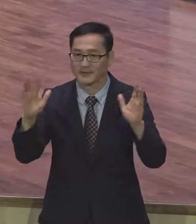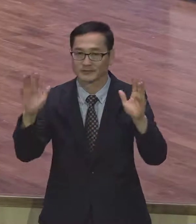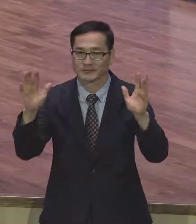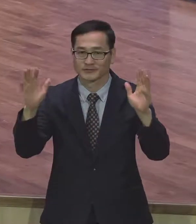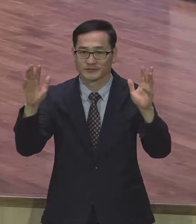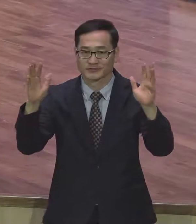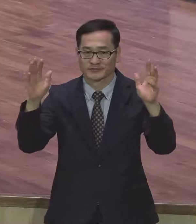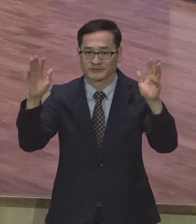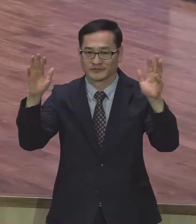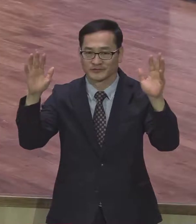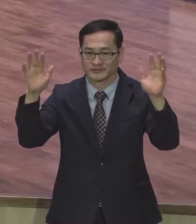환영합시다. 감사합니다.